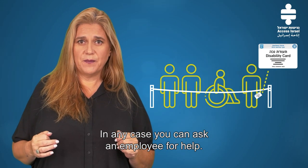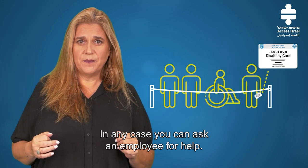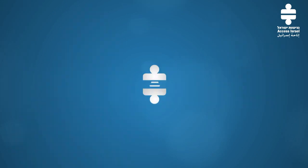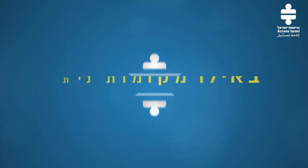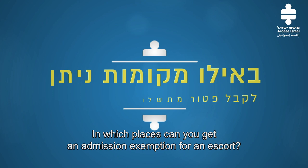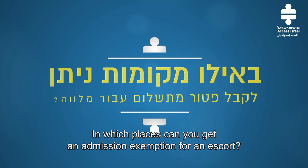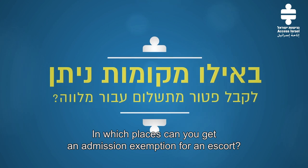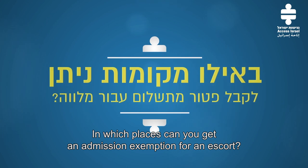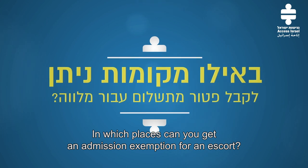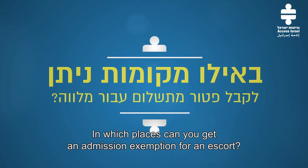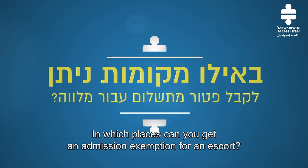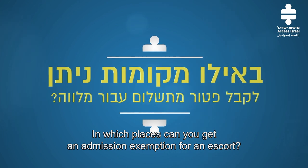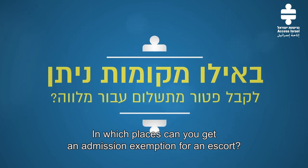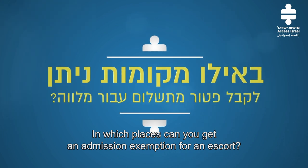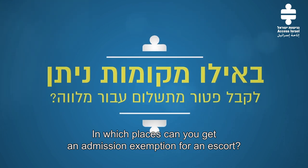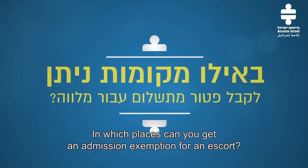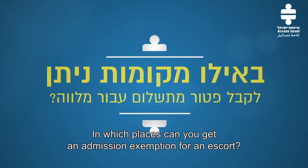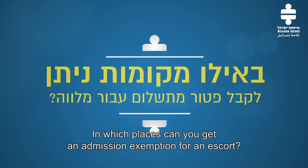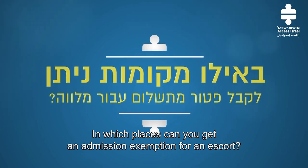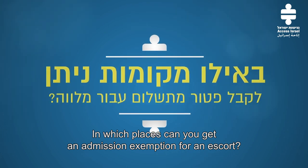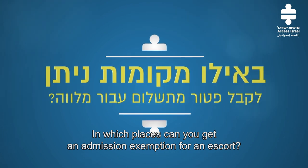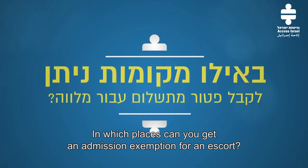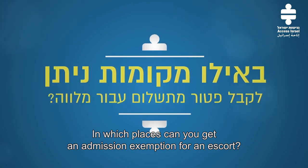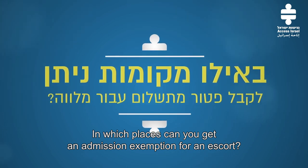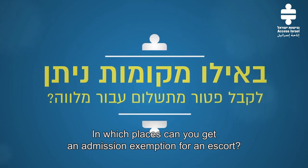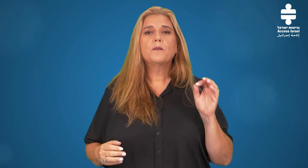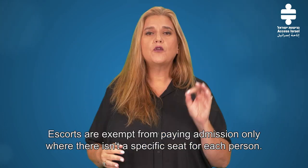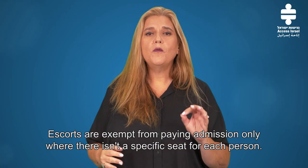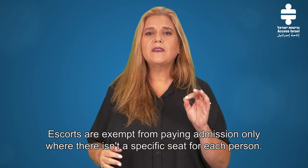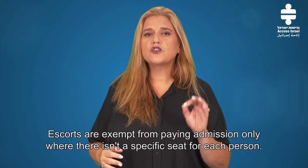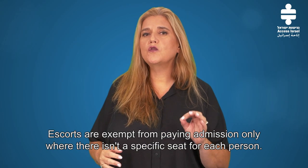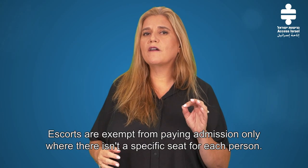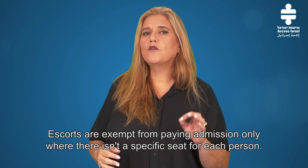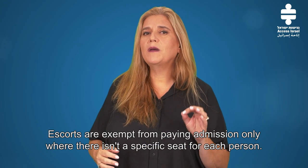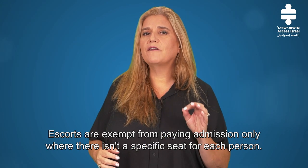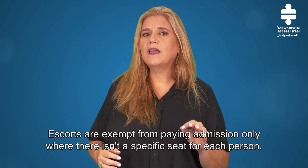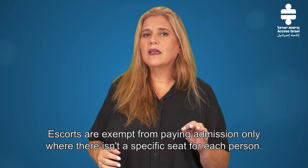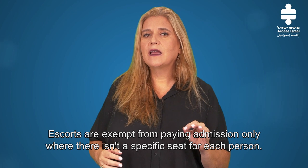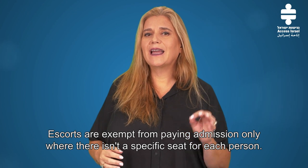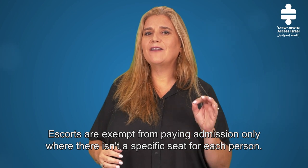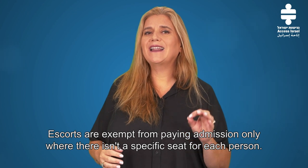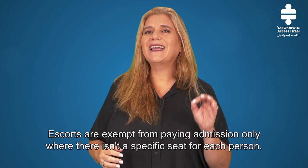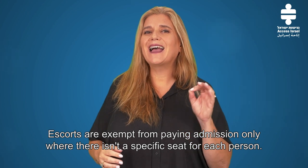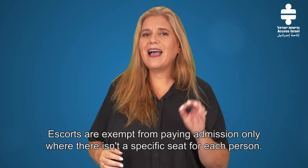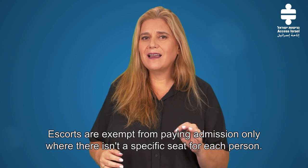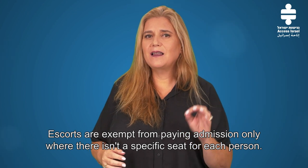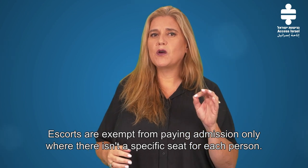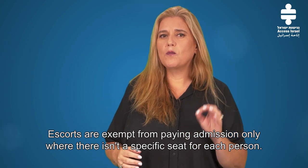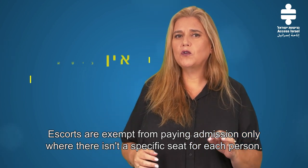באילו מקומות ניתן לקבל פתור מתשלום עבור מלווה? פתור מתשלום עבור מלווה רלוונטי רק למקומות